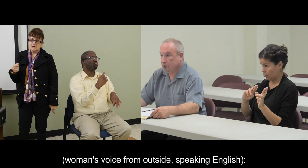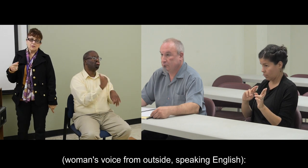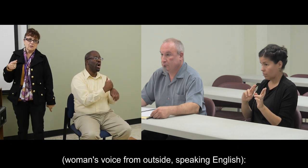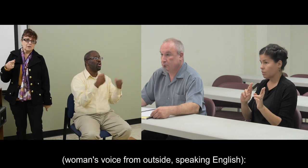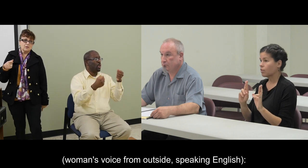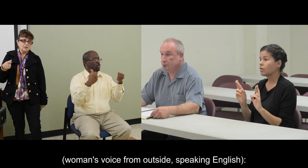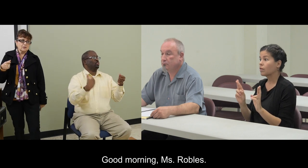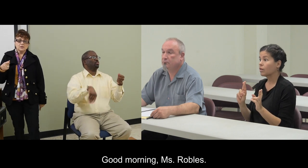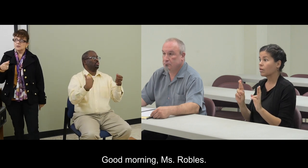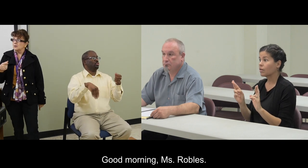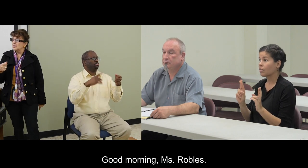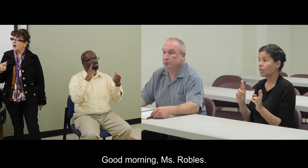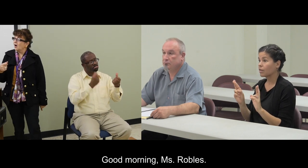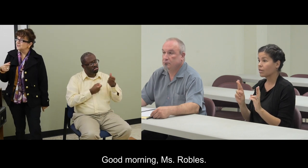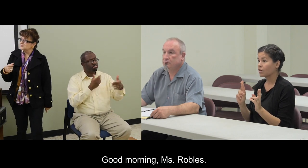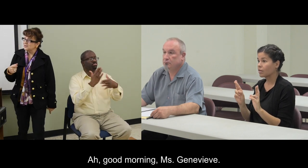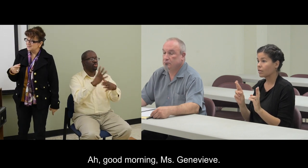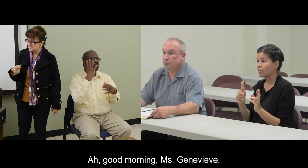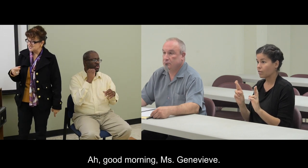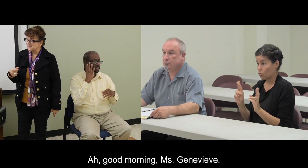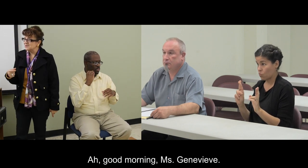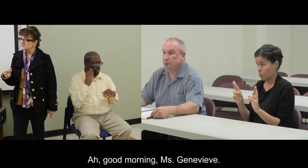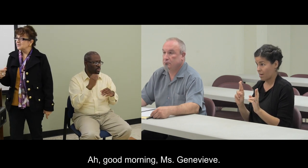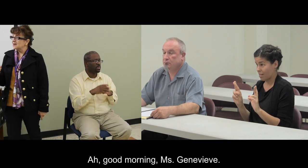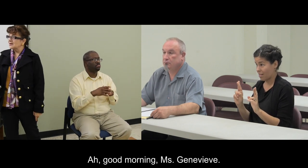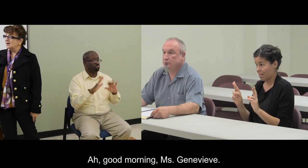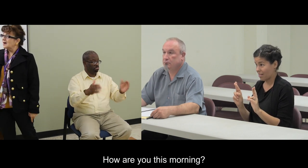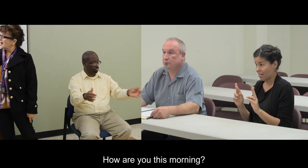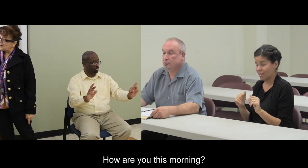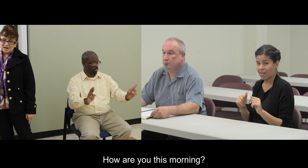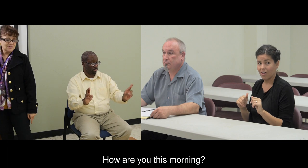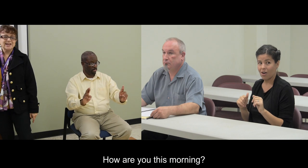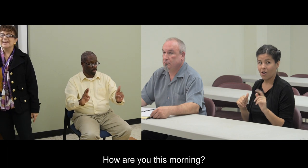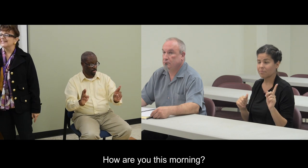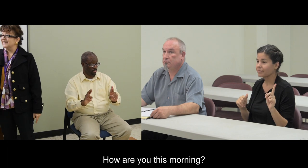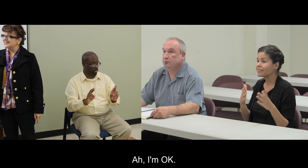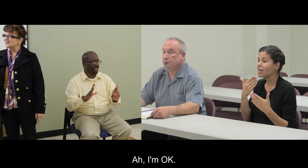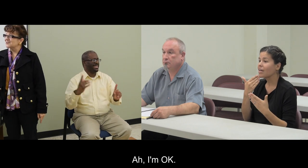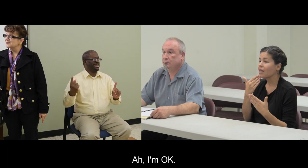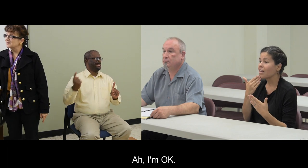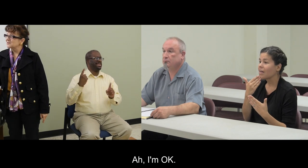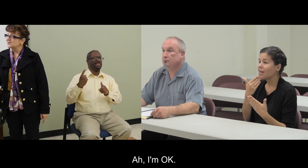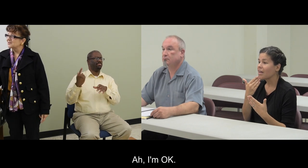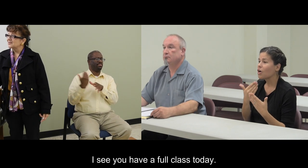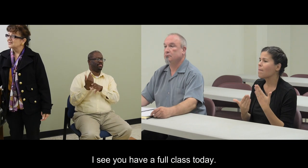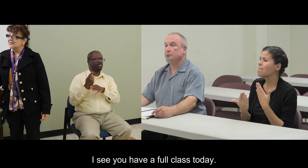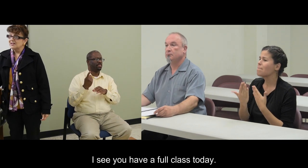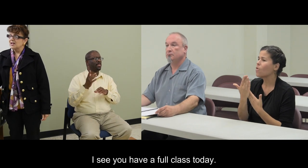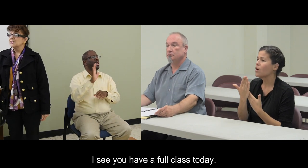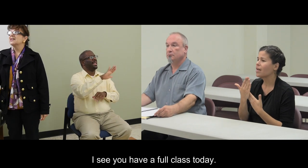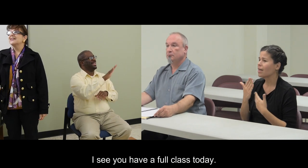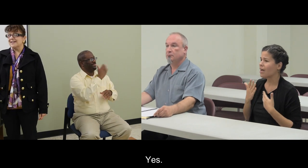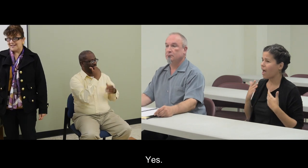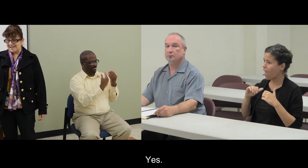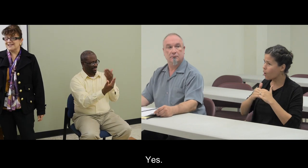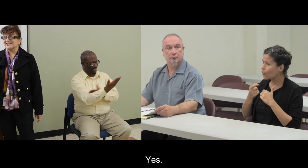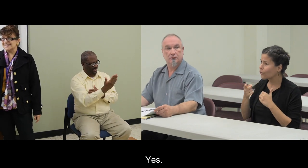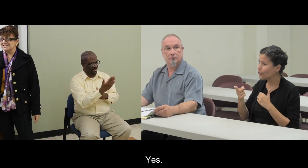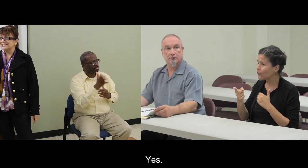Good morning, Ms. Robles. Oh, good morning, Ms. How are you this morning? I'm okay, thank I see you have a full class today. Yes. We're